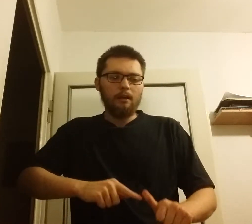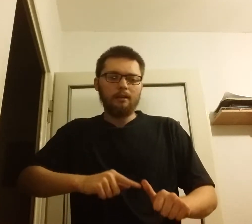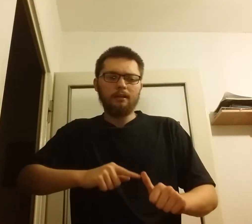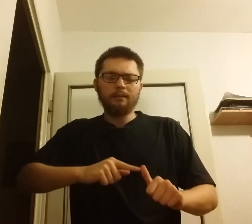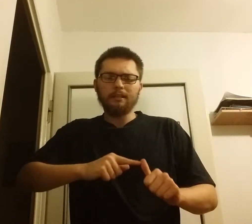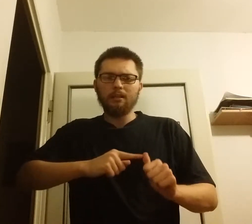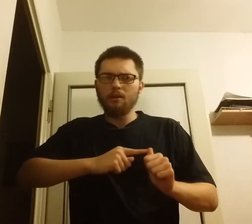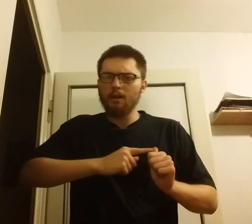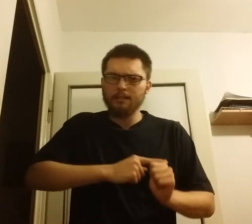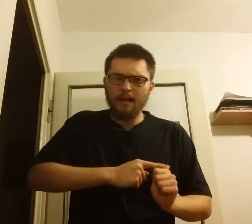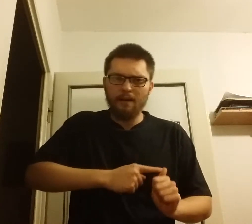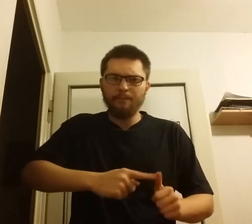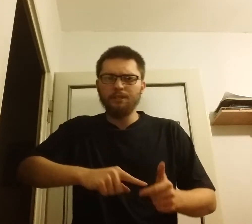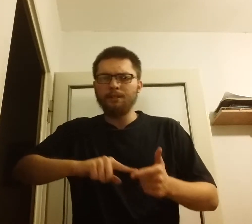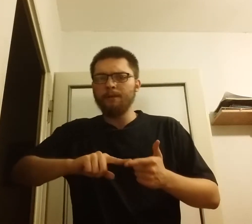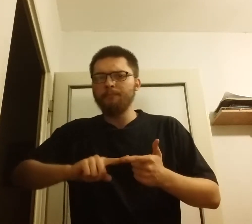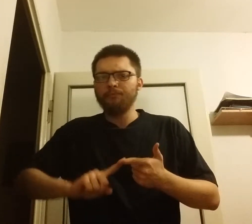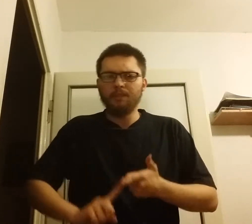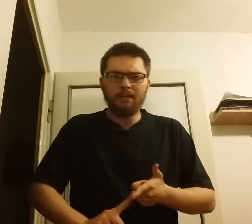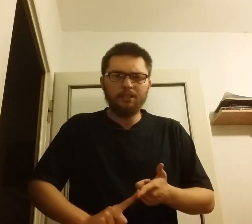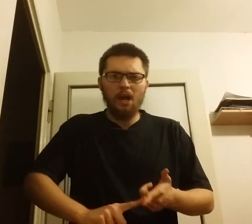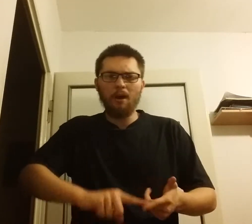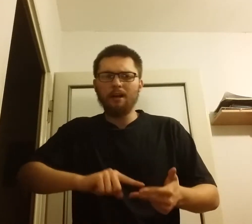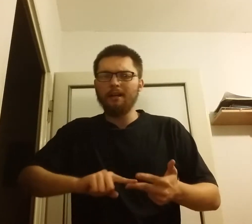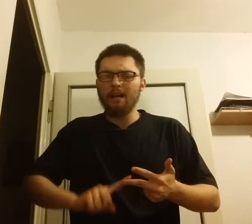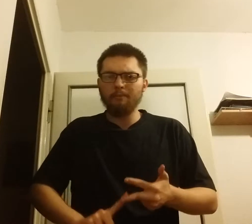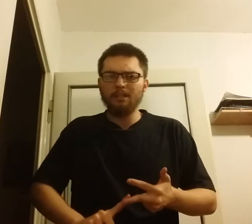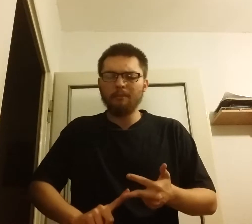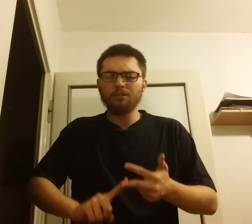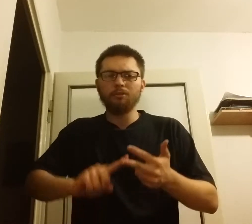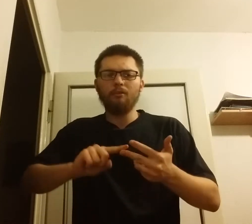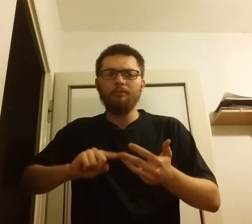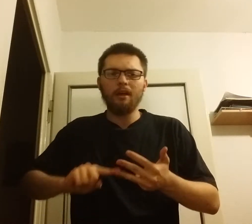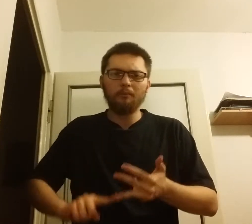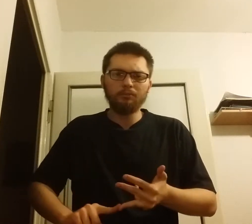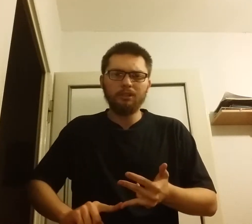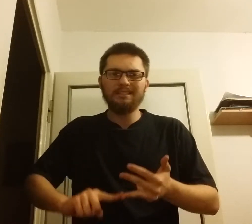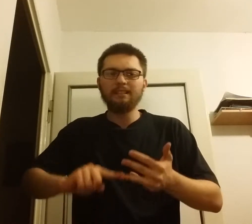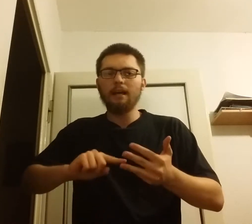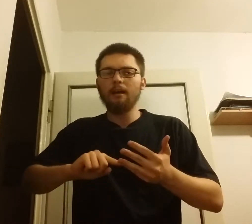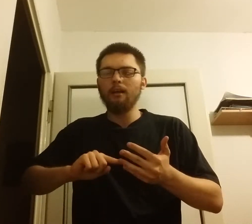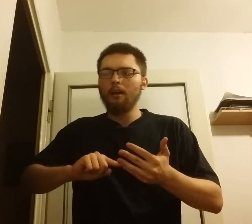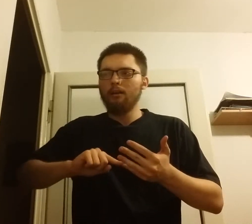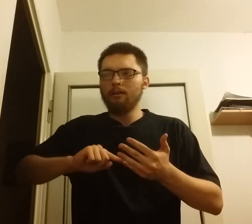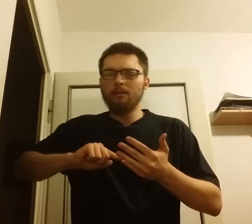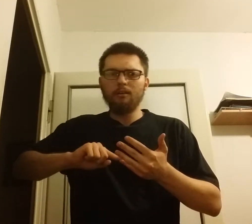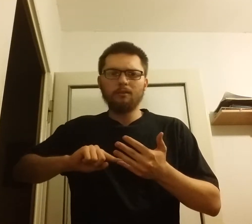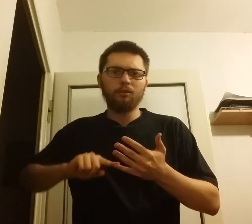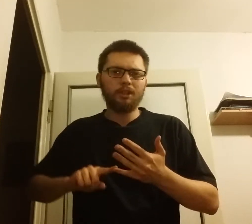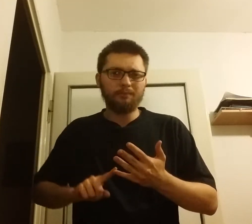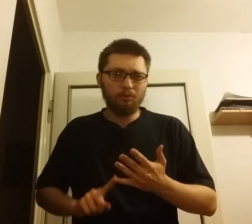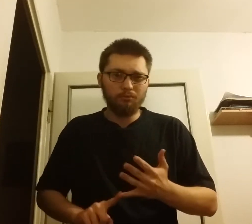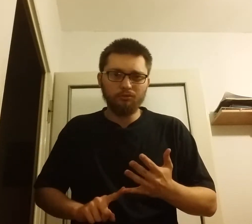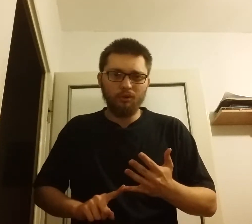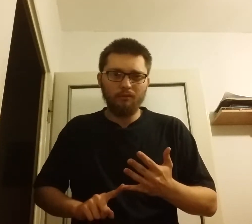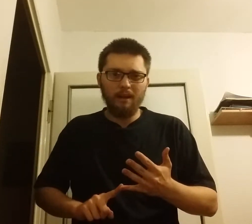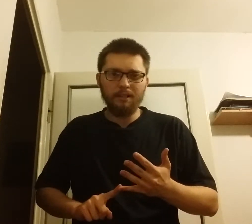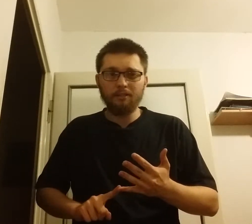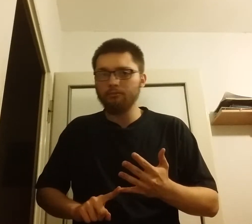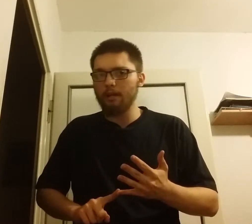takiego jak karabiny, jak działa, karabiny maszynowe, amunicja, chociażby umundurowanie, które